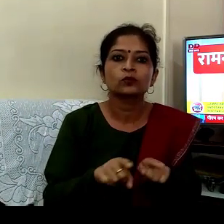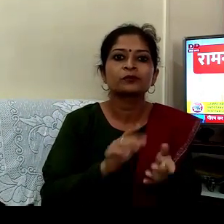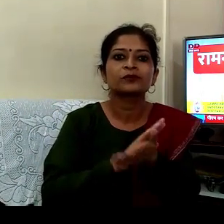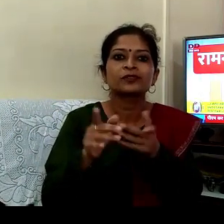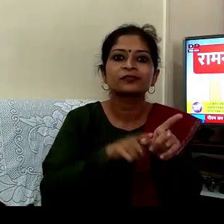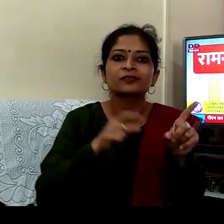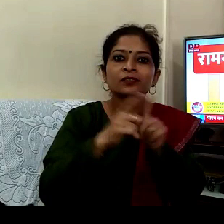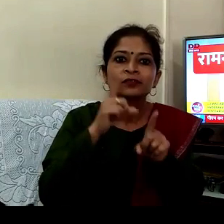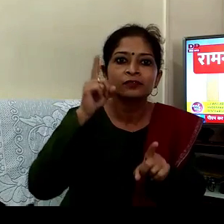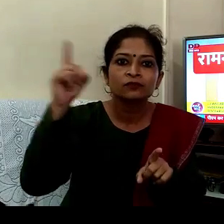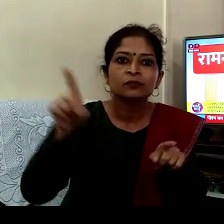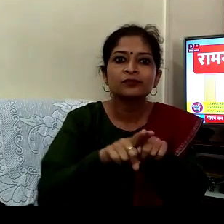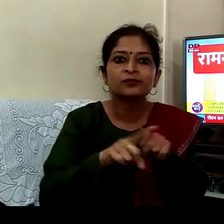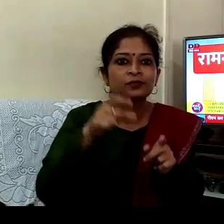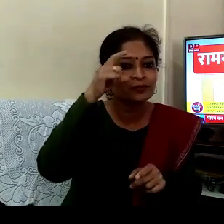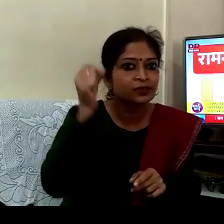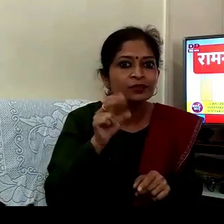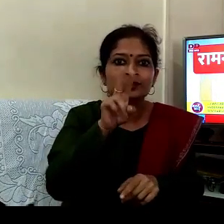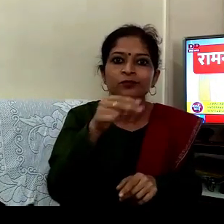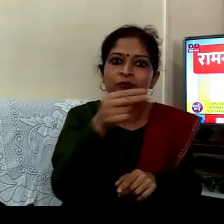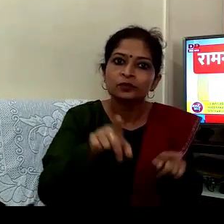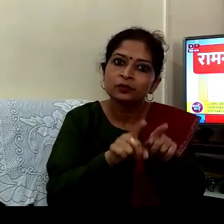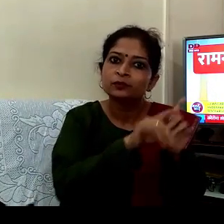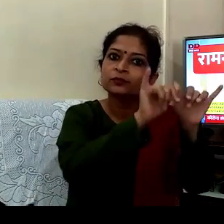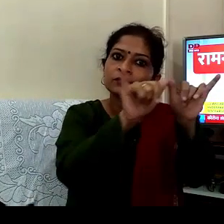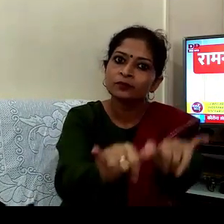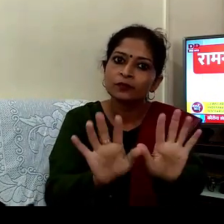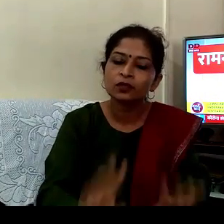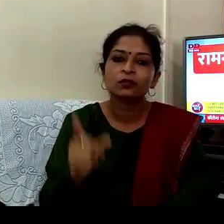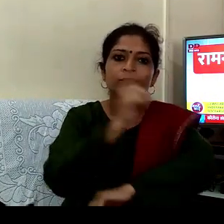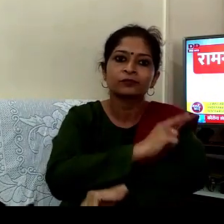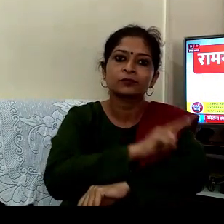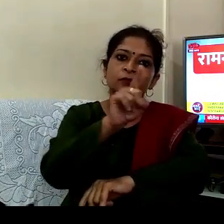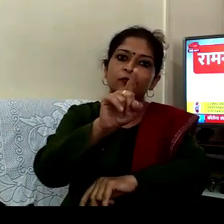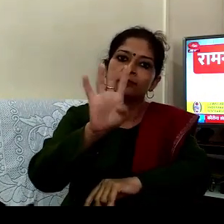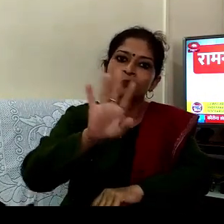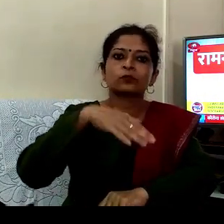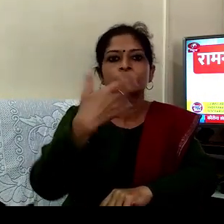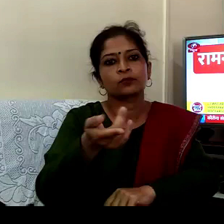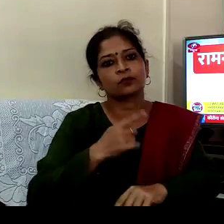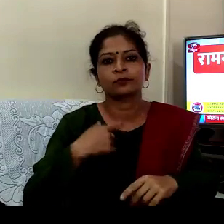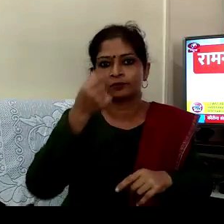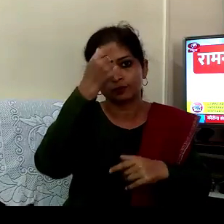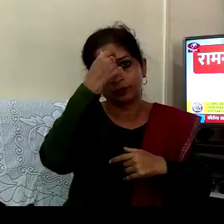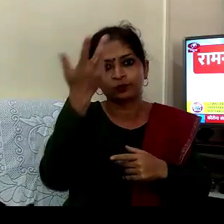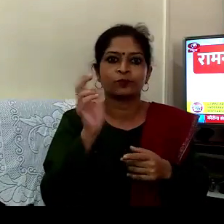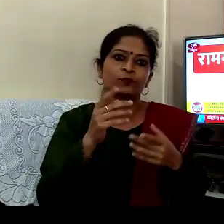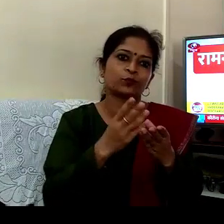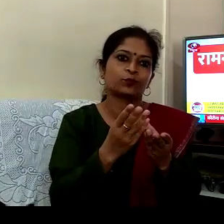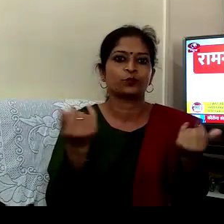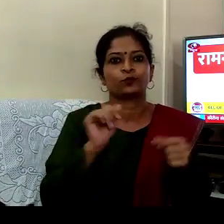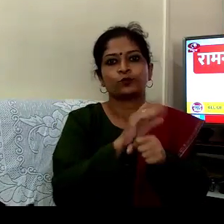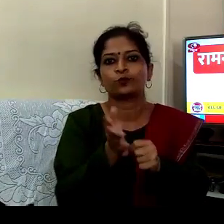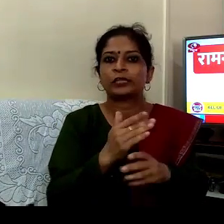ہائیدرباد میں وہاں پہ ایڈمی کی تھے مجھے اور اس کے بعد سوڑا جن کے بعد ٹھیک ہو گیا تھا میں اور ڈسٹرز ہو گیا تھا